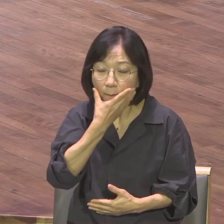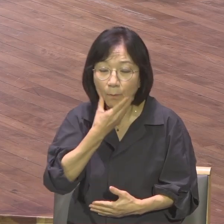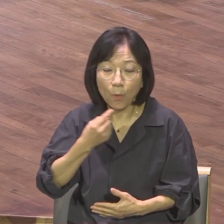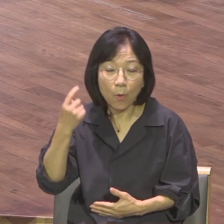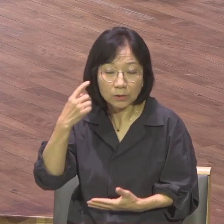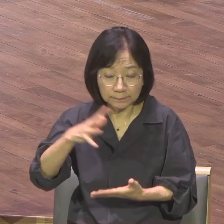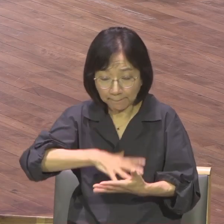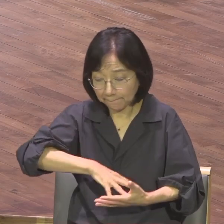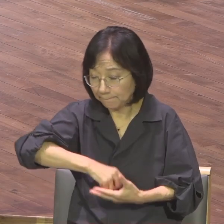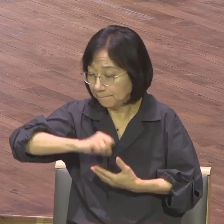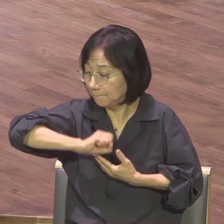아무것도 아니라는 거죠